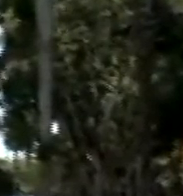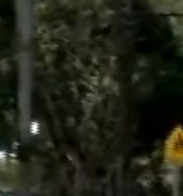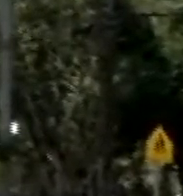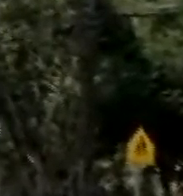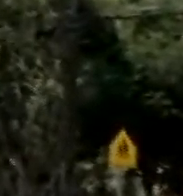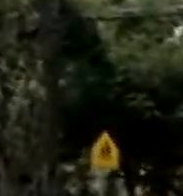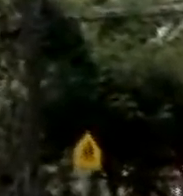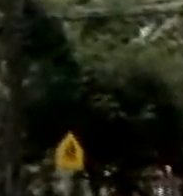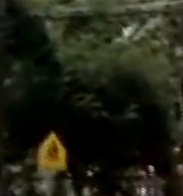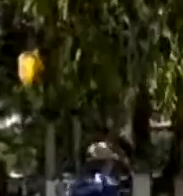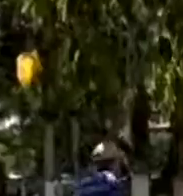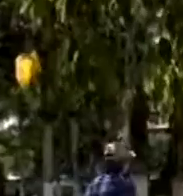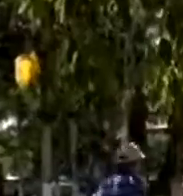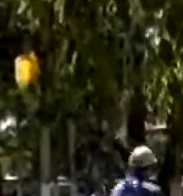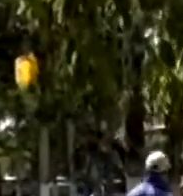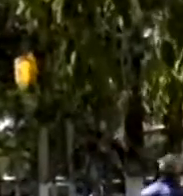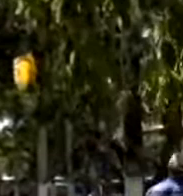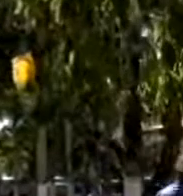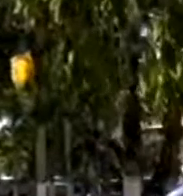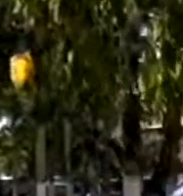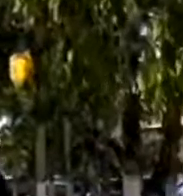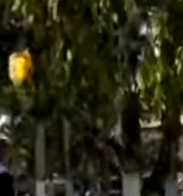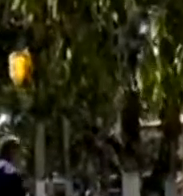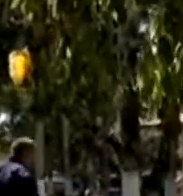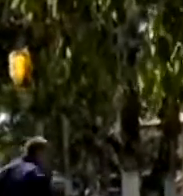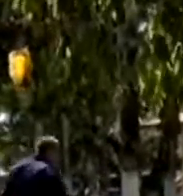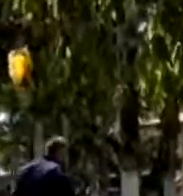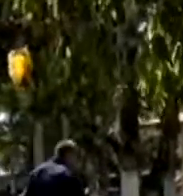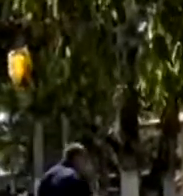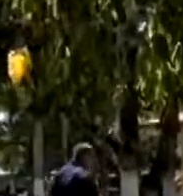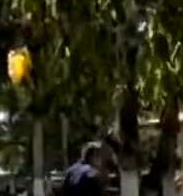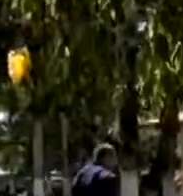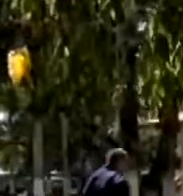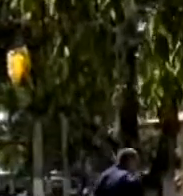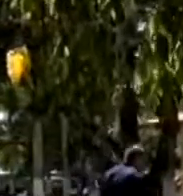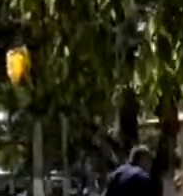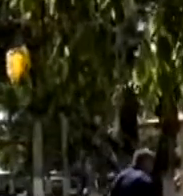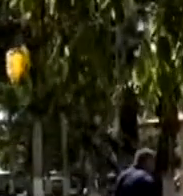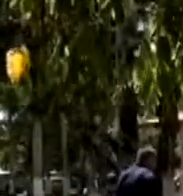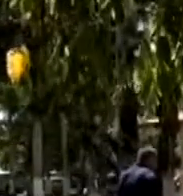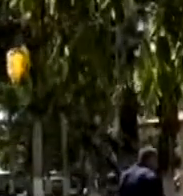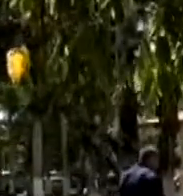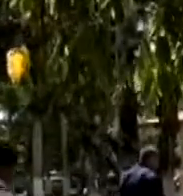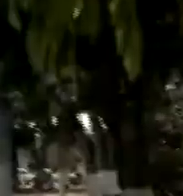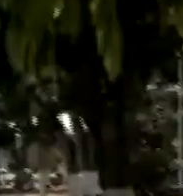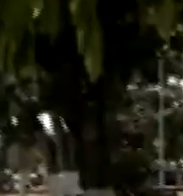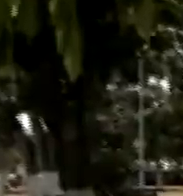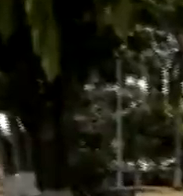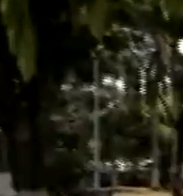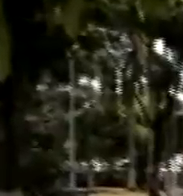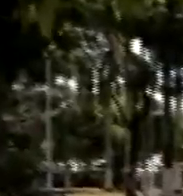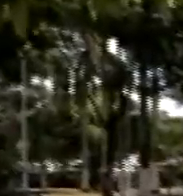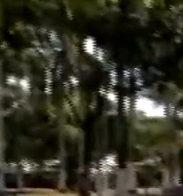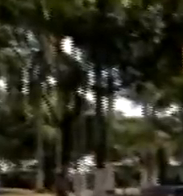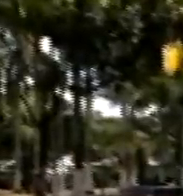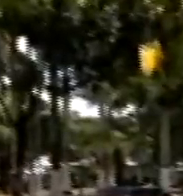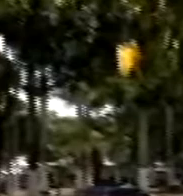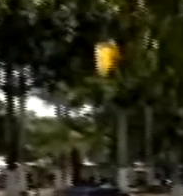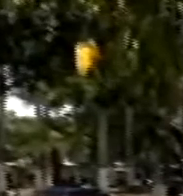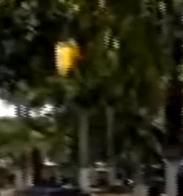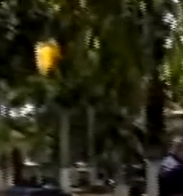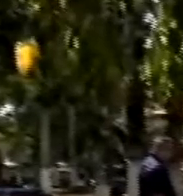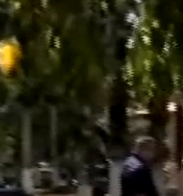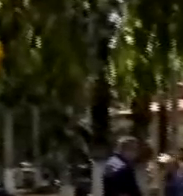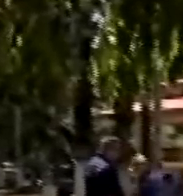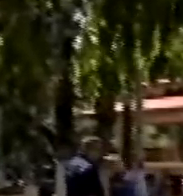Una importante delegación del Poder Ejecutivo se encargó de instalar la Comisión de Alto Nivel encargada para la atención del Cantón de